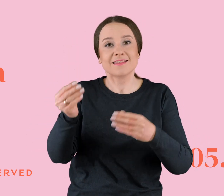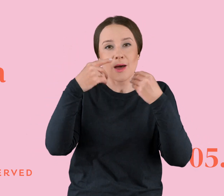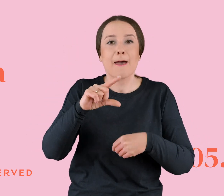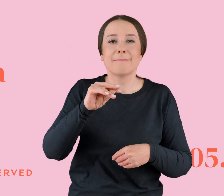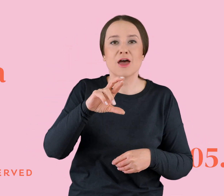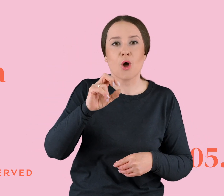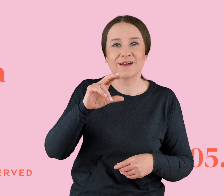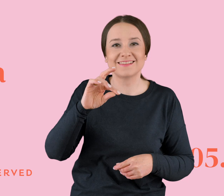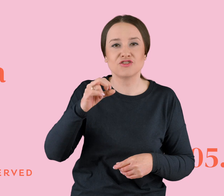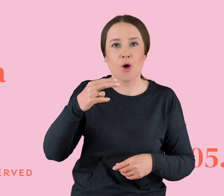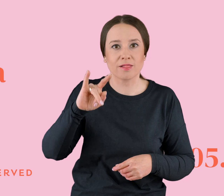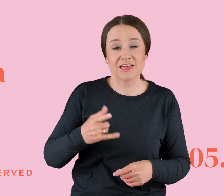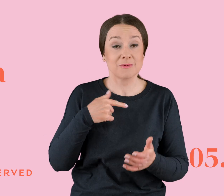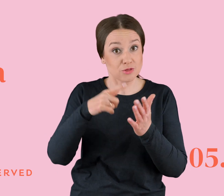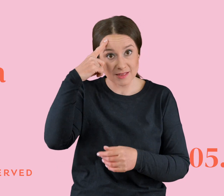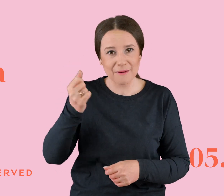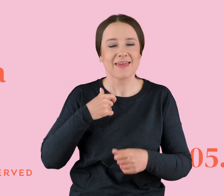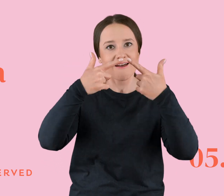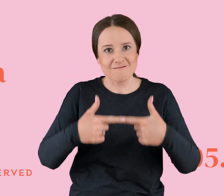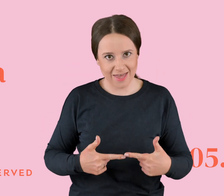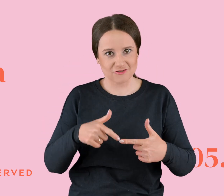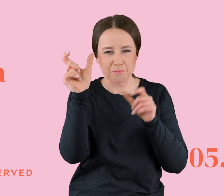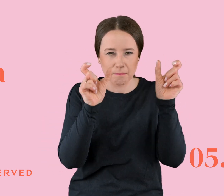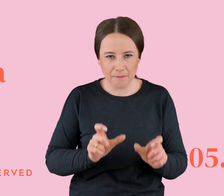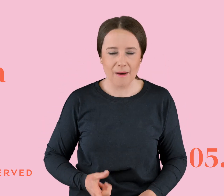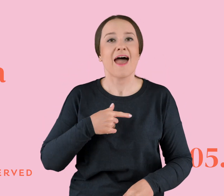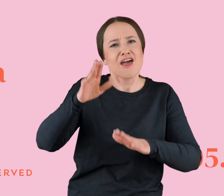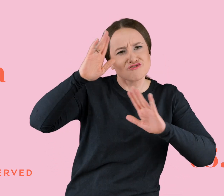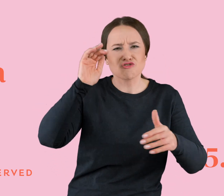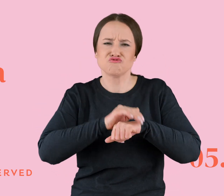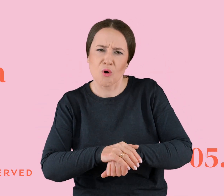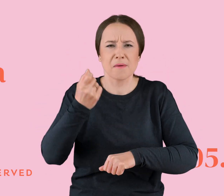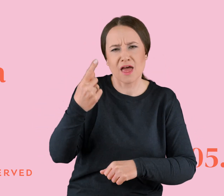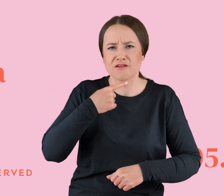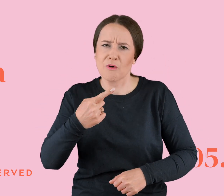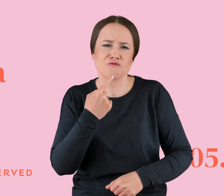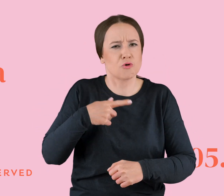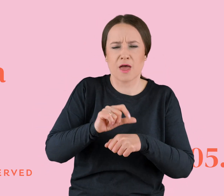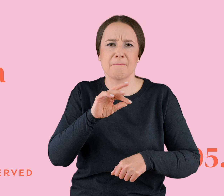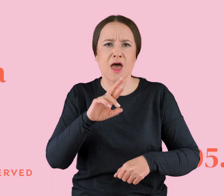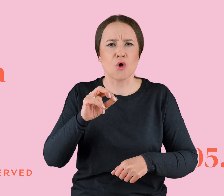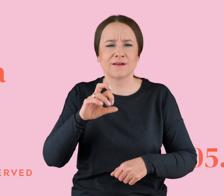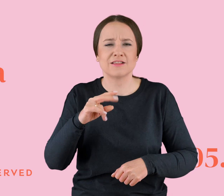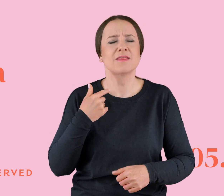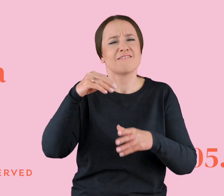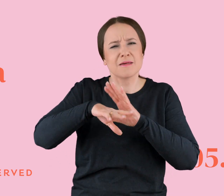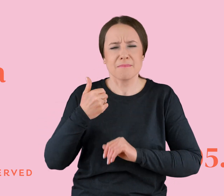peroksysomy. I żeby to zapamiętać, to sobie ułożyłam taki wierszyk, że eloziomy, zaraz Wam powiem co to są peroksysomy. I tam było coś o piciu alkoholu